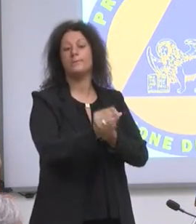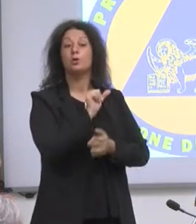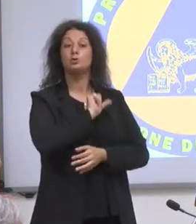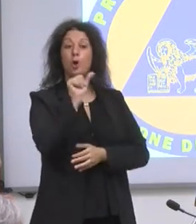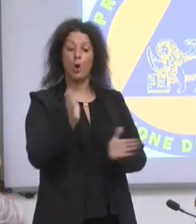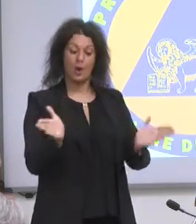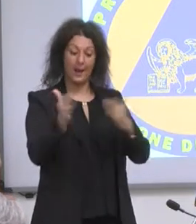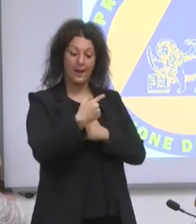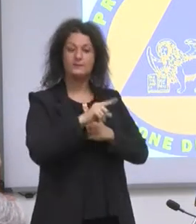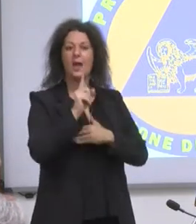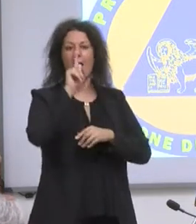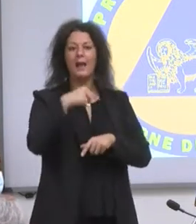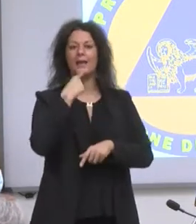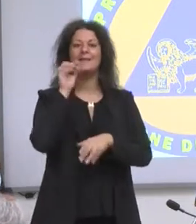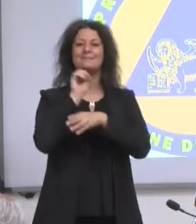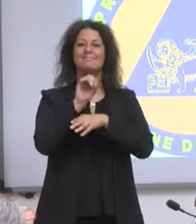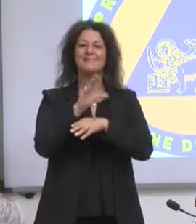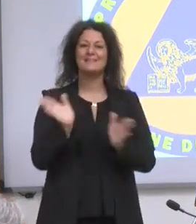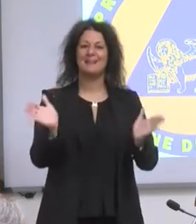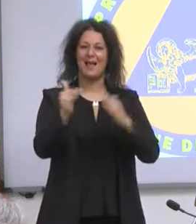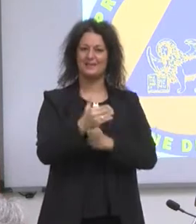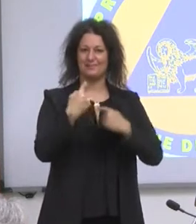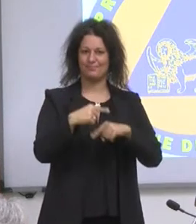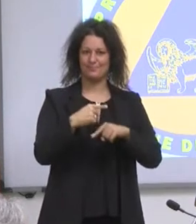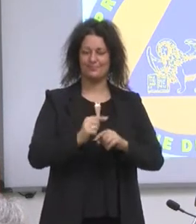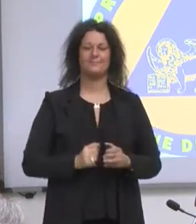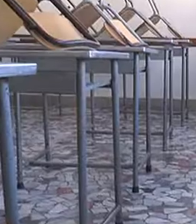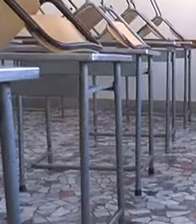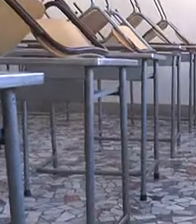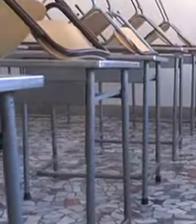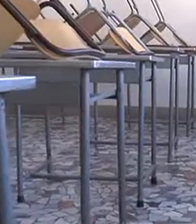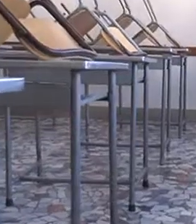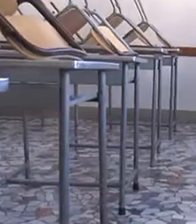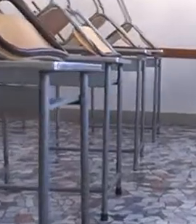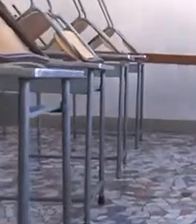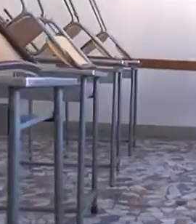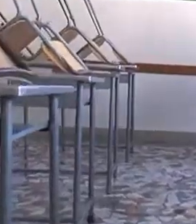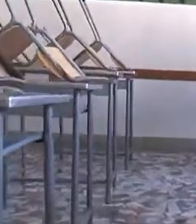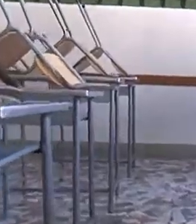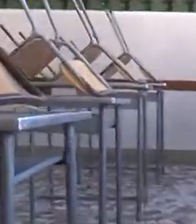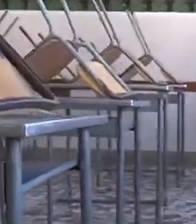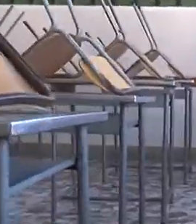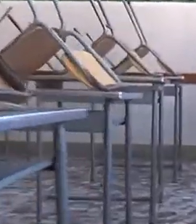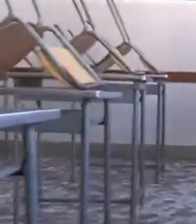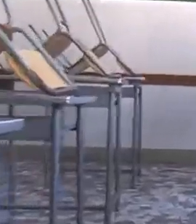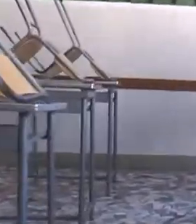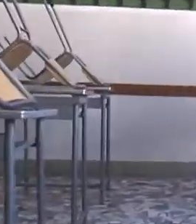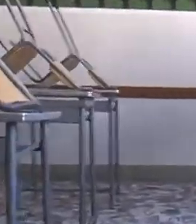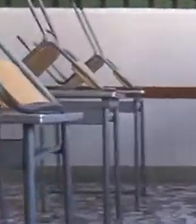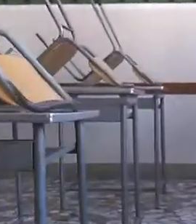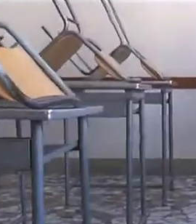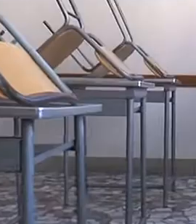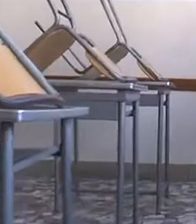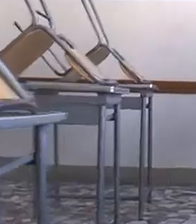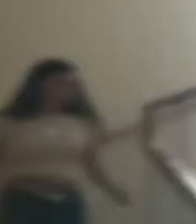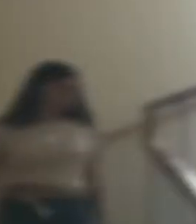anche al personale docente, al personale scolastico che ha avuto a che fare con la scuola. La priorità per il Dipartimento di Prevenzione è la tracciabilità